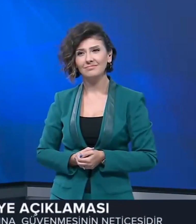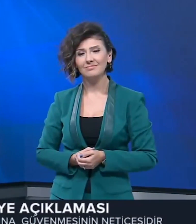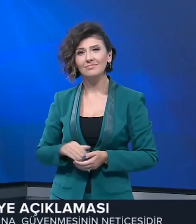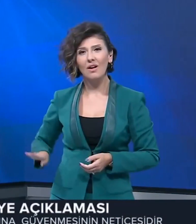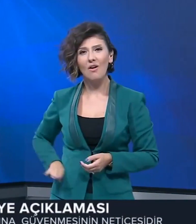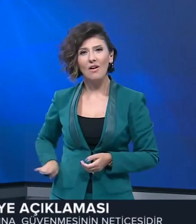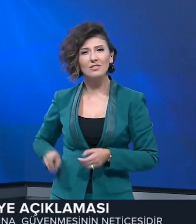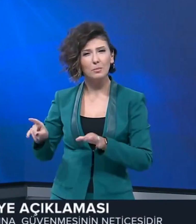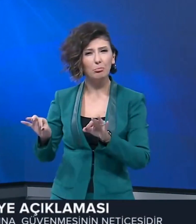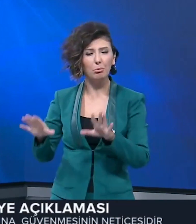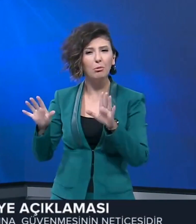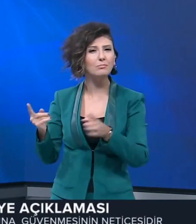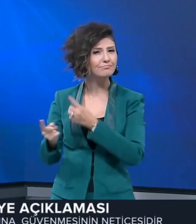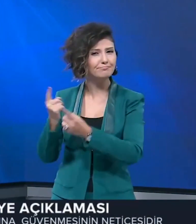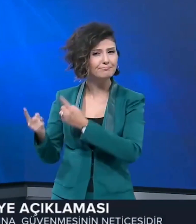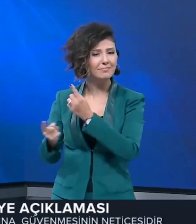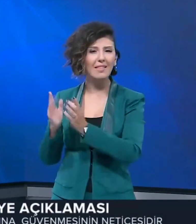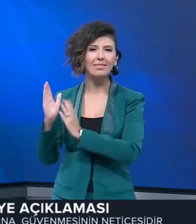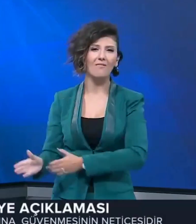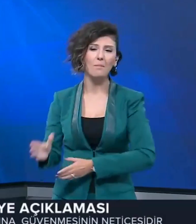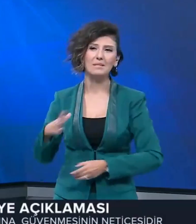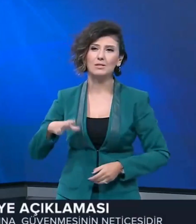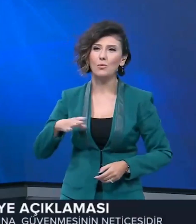Öğrenciler bu tip etkinliklerin devamını istiyor.